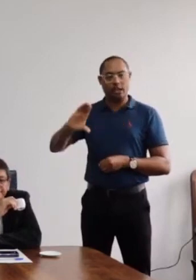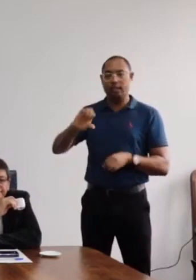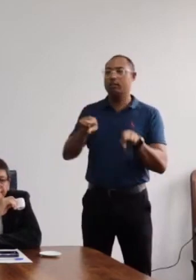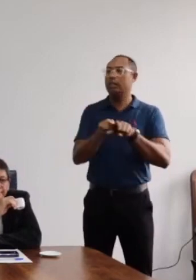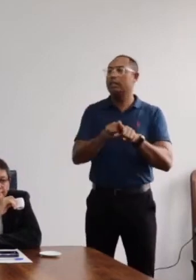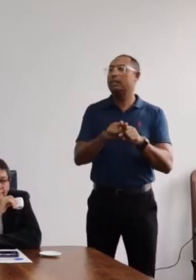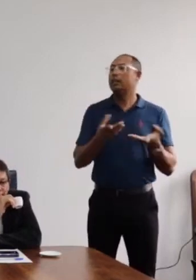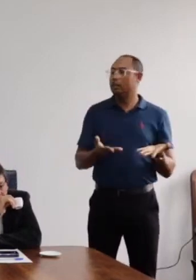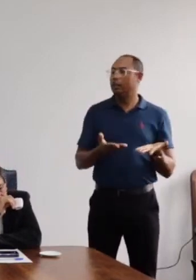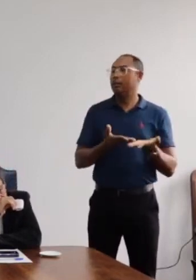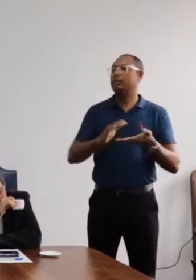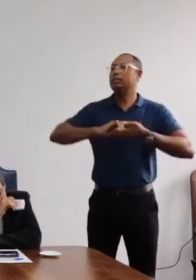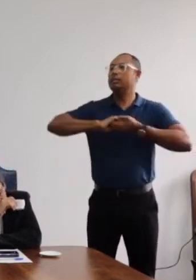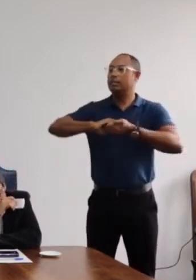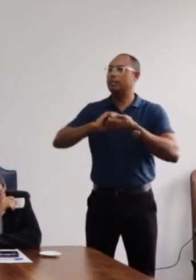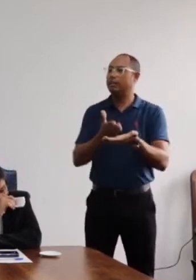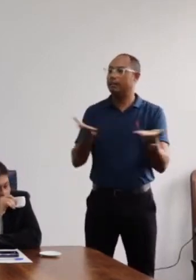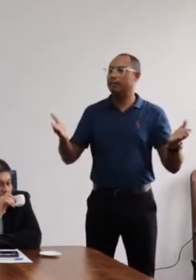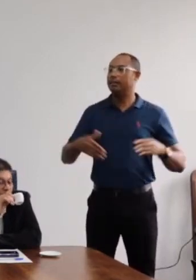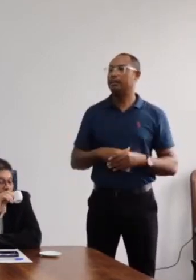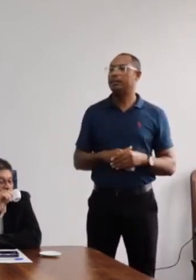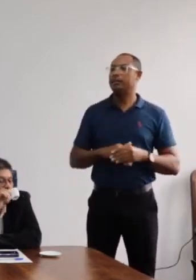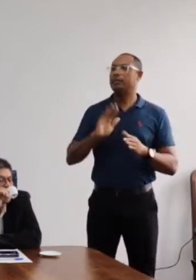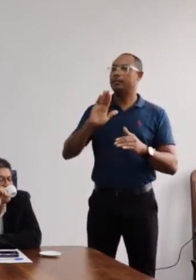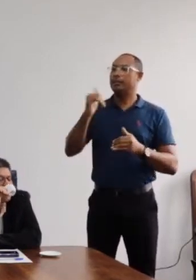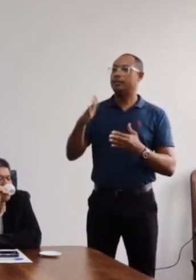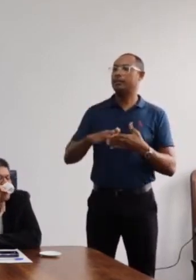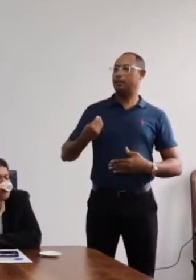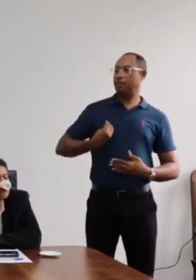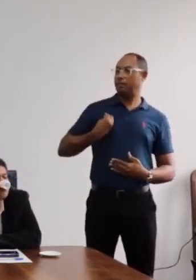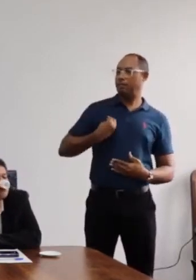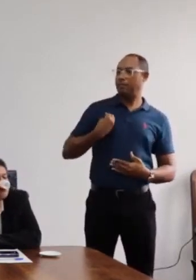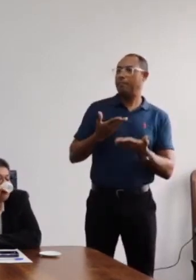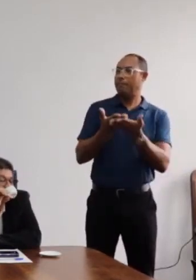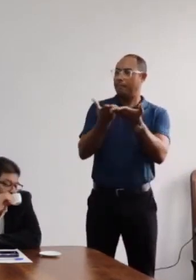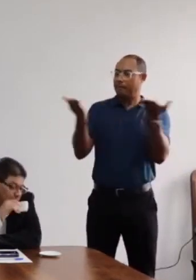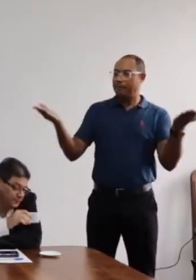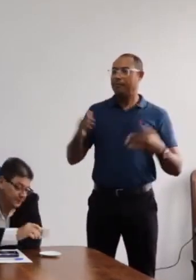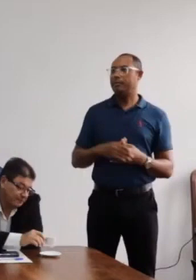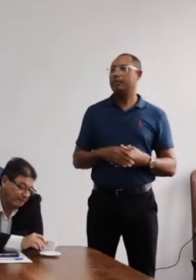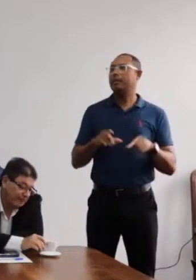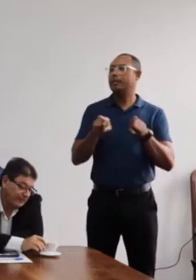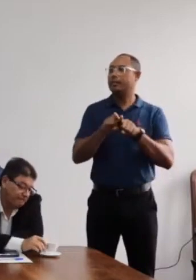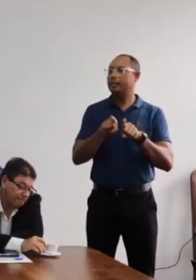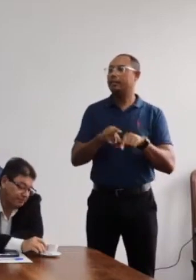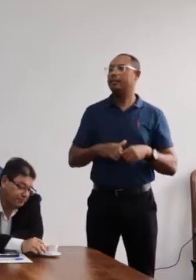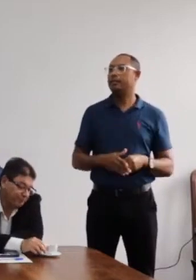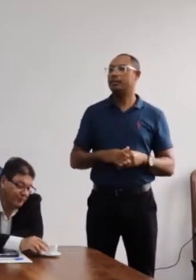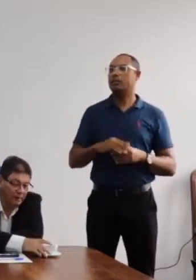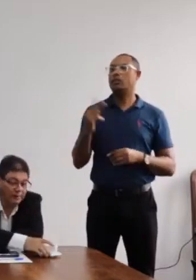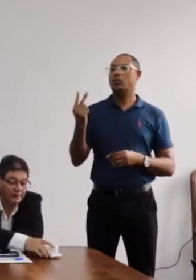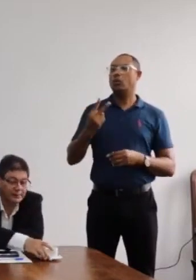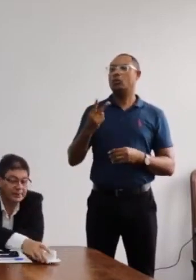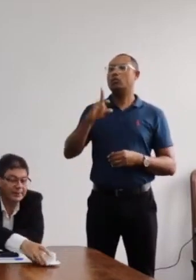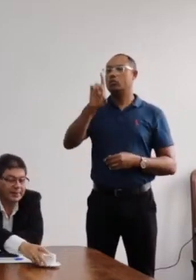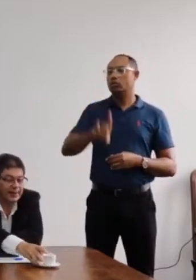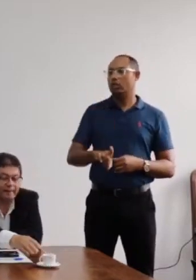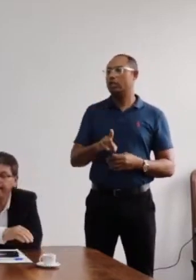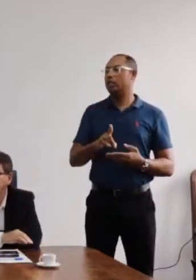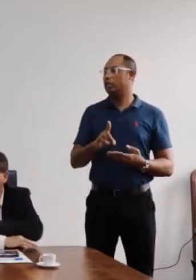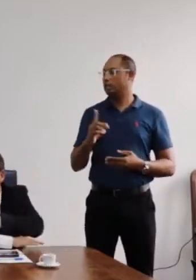saudar também os demais presentes aqui, entre eles o vice-diretor do